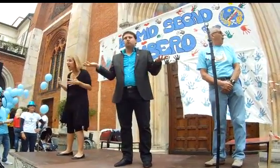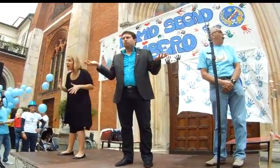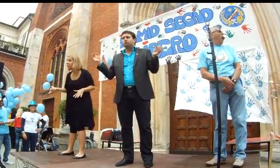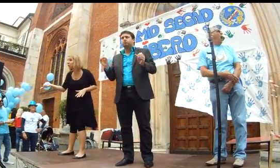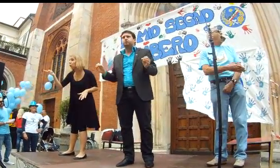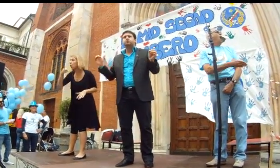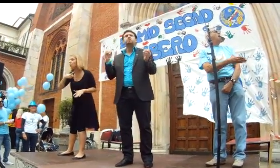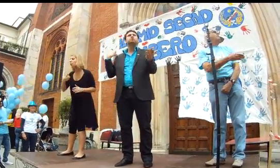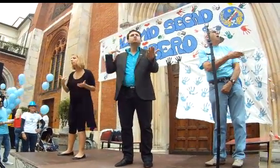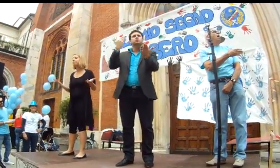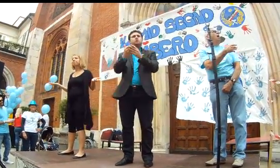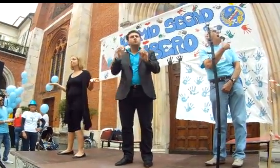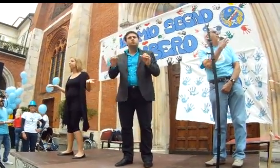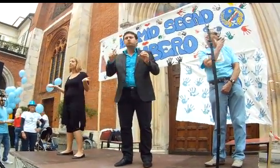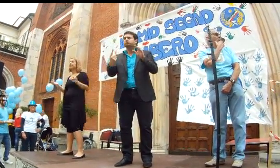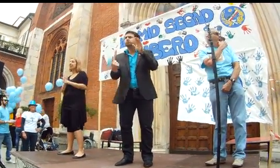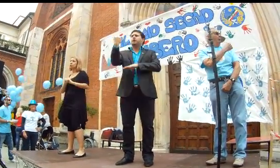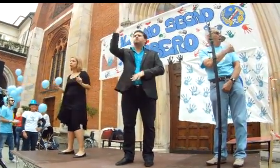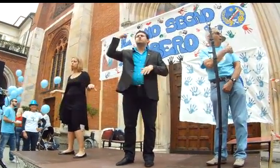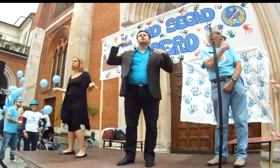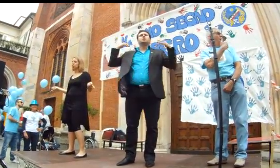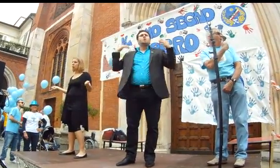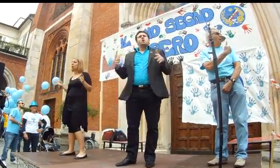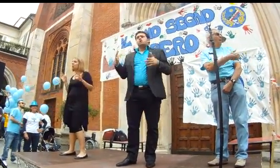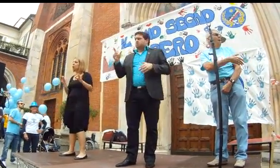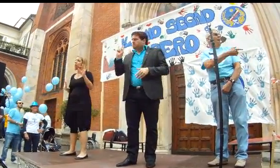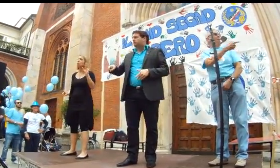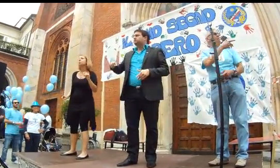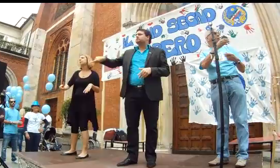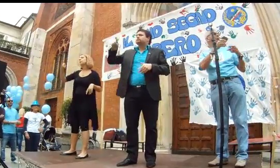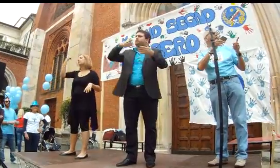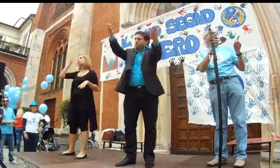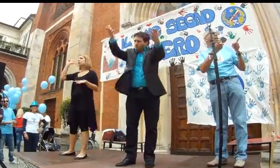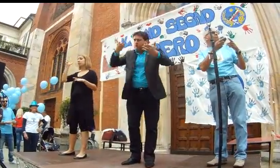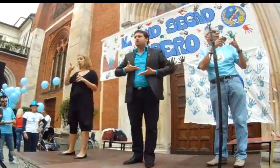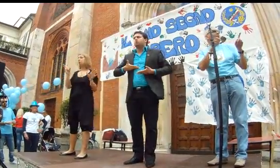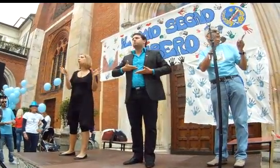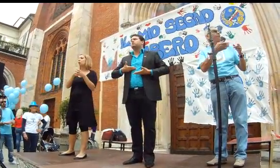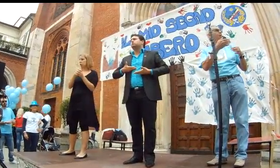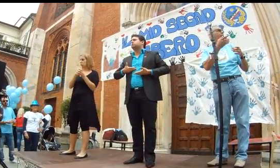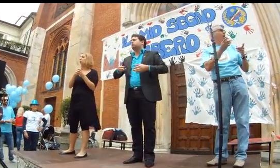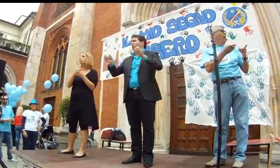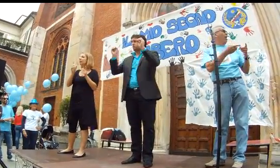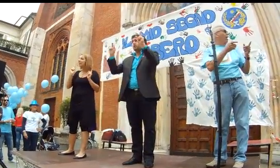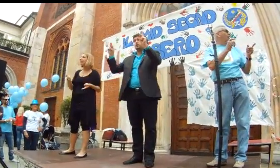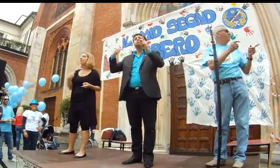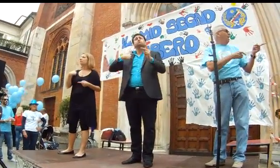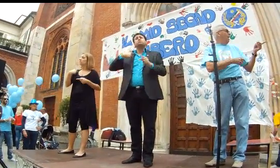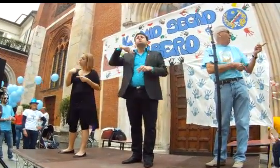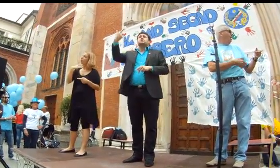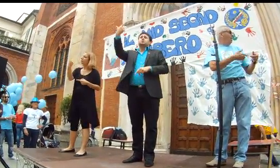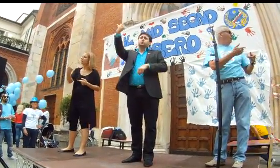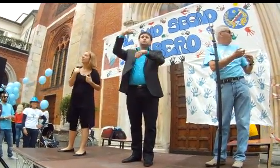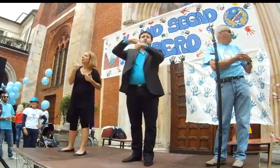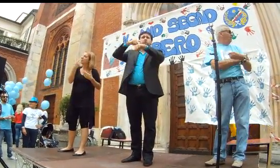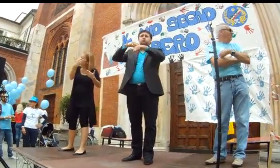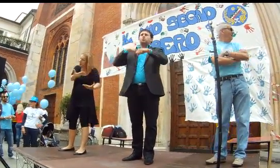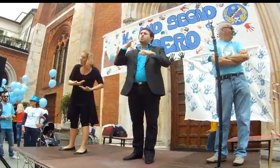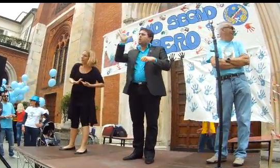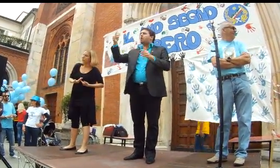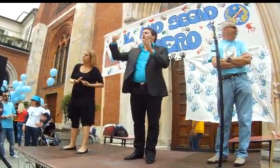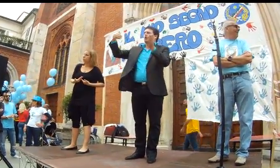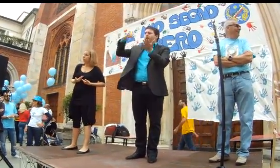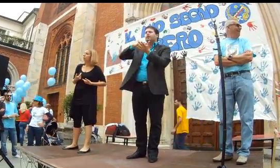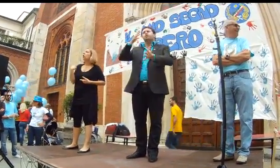950 km Non credo che nessun altro l'abbia fatto E dunque è la prima volta nella